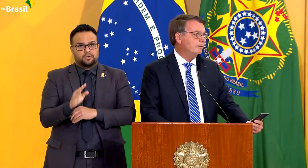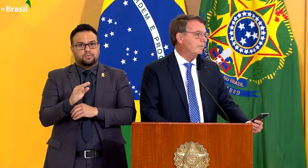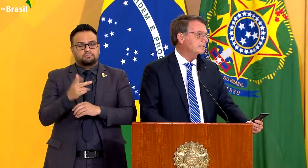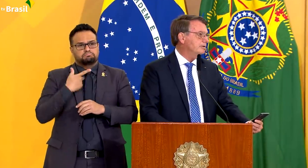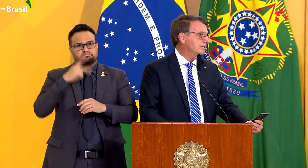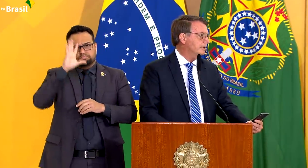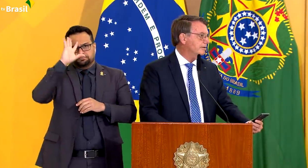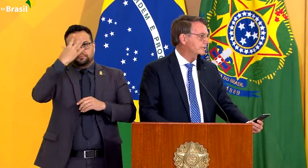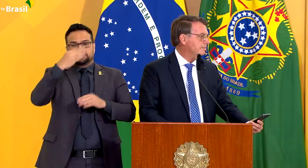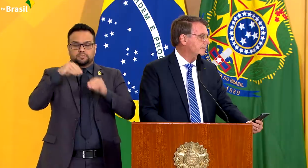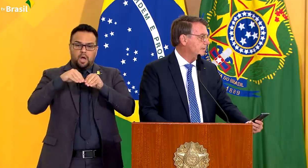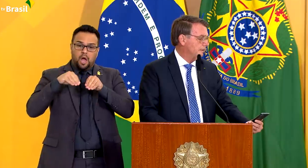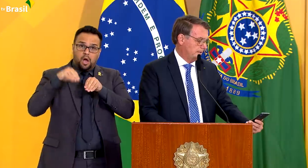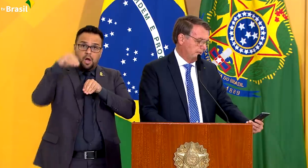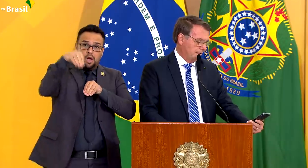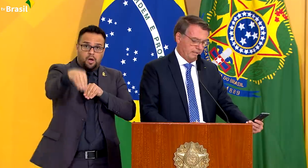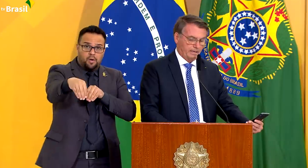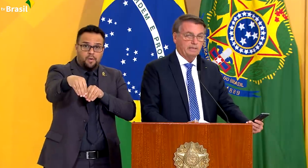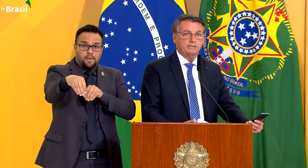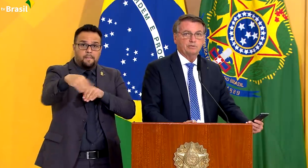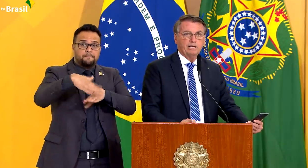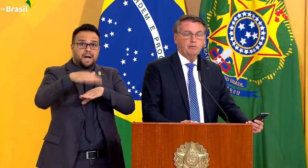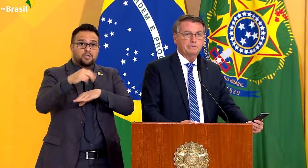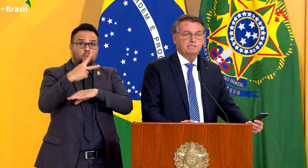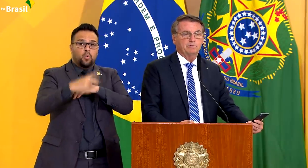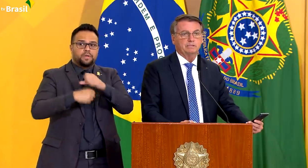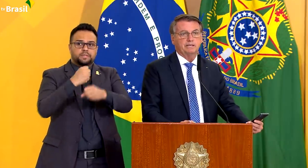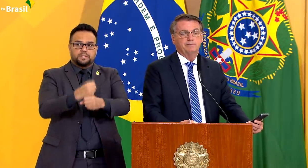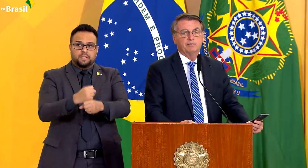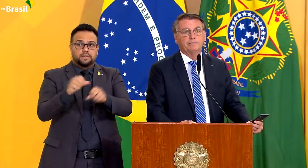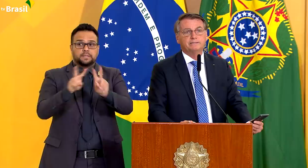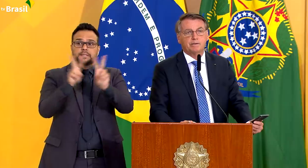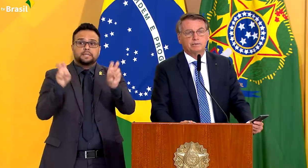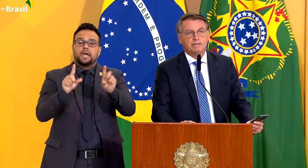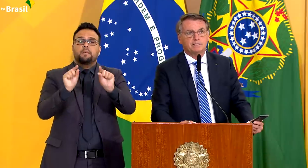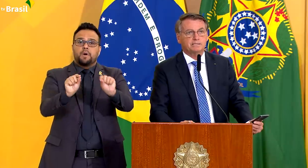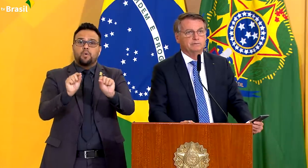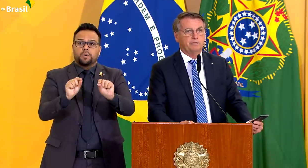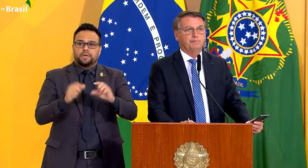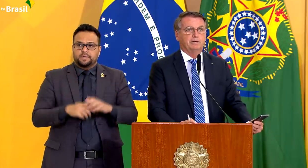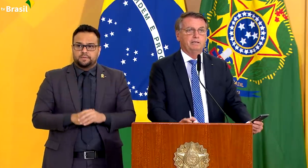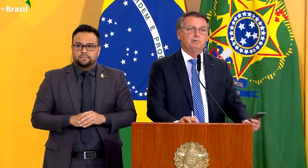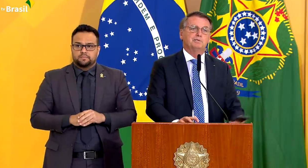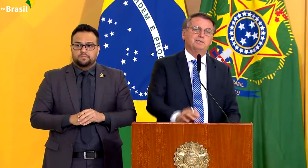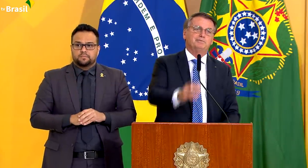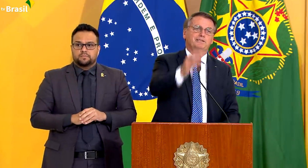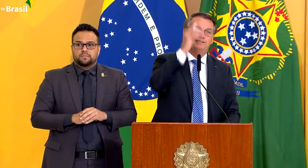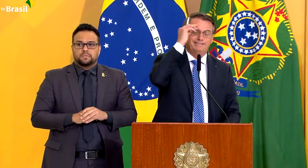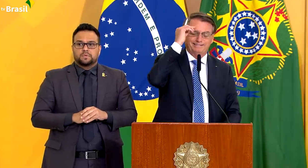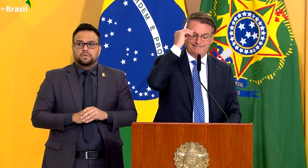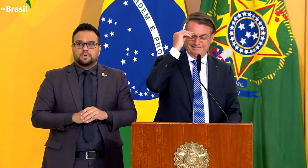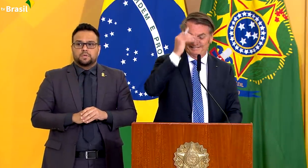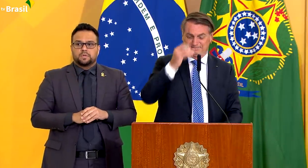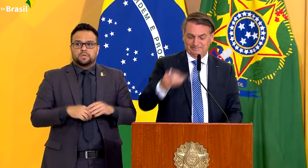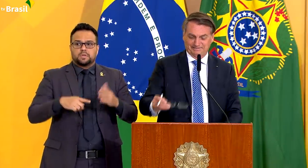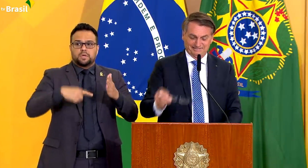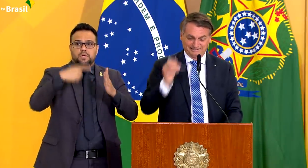prorrogar por mais dois anos a questão que tem a ver com a desoneração da fúria. Inclusive